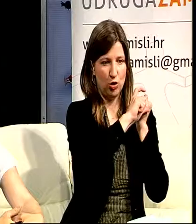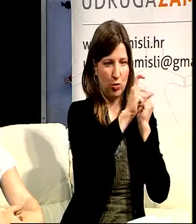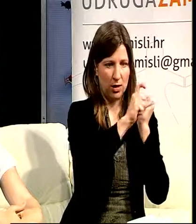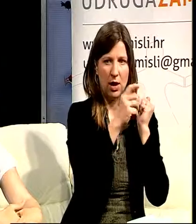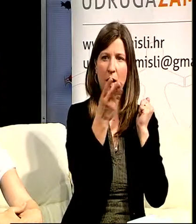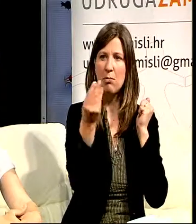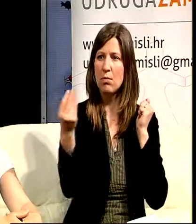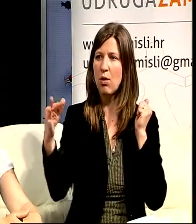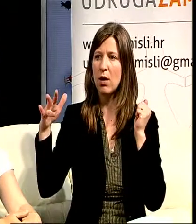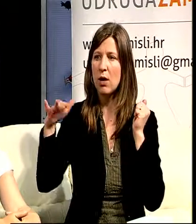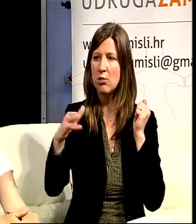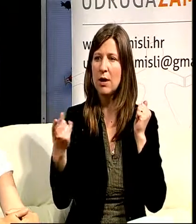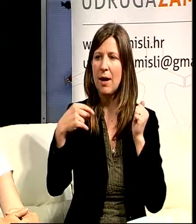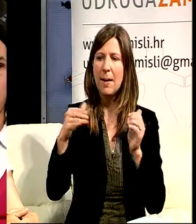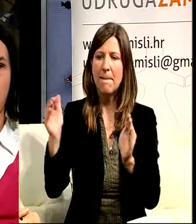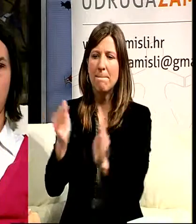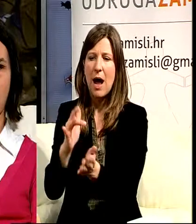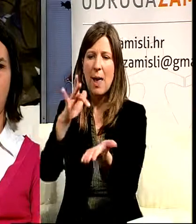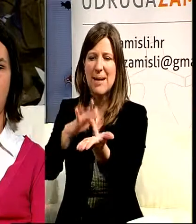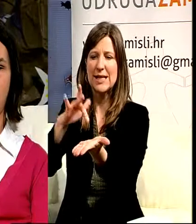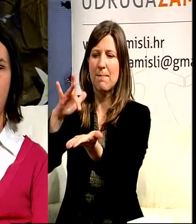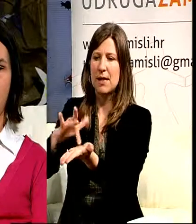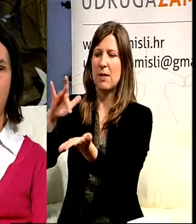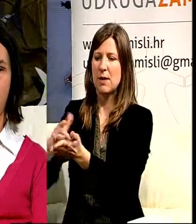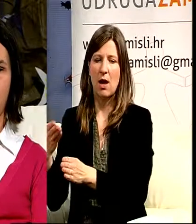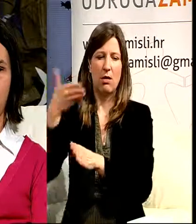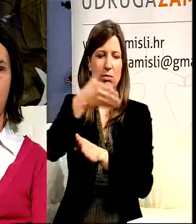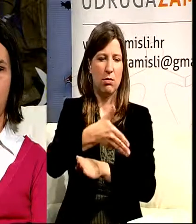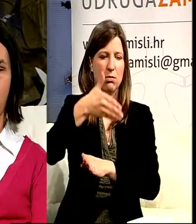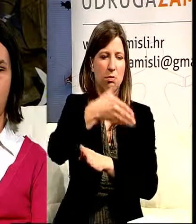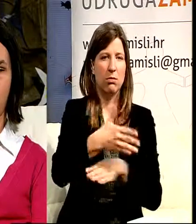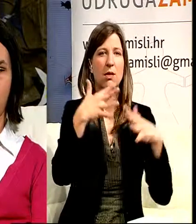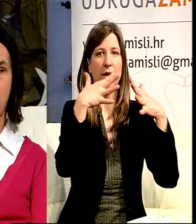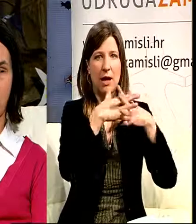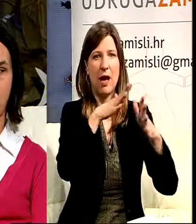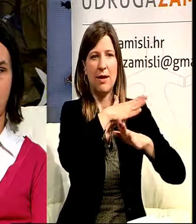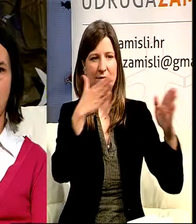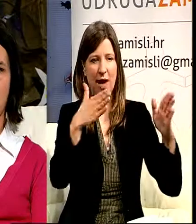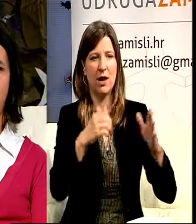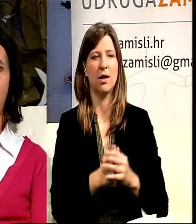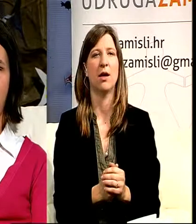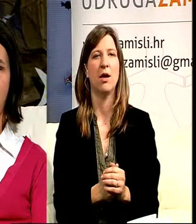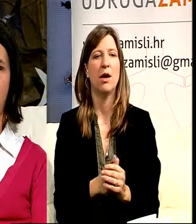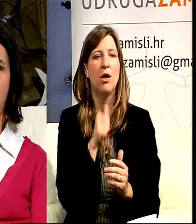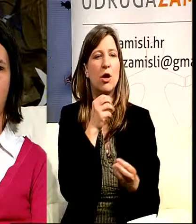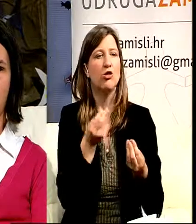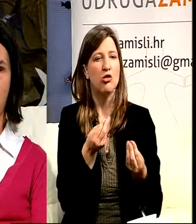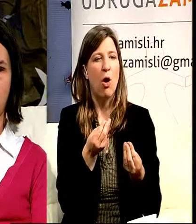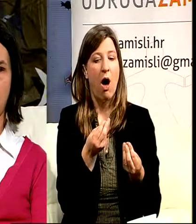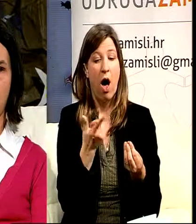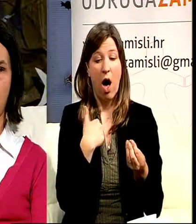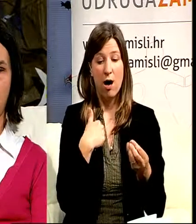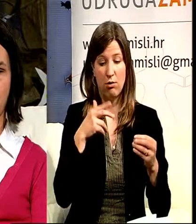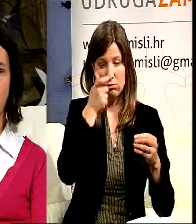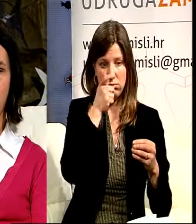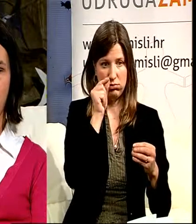je kolegica došla iz Korčule živjeti u Zagrebu. Ako si čovjek ne zna sam pripremiti hranu, ako